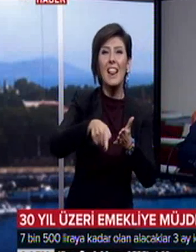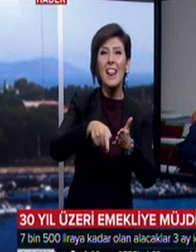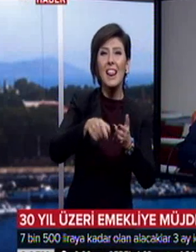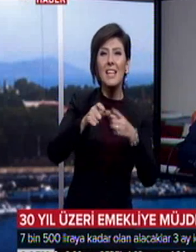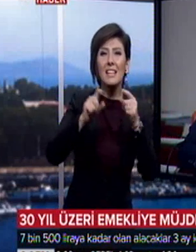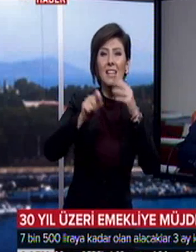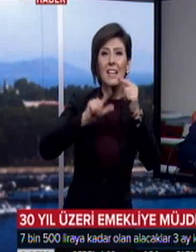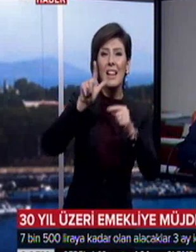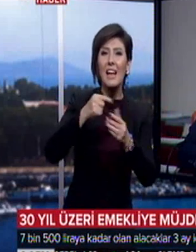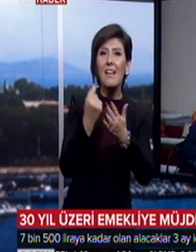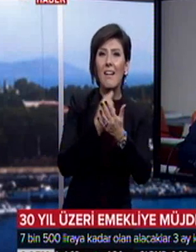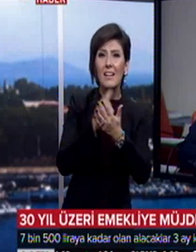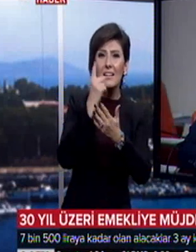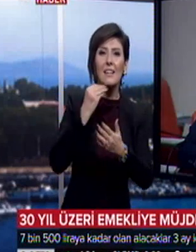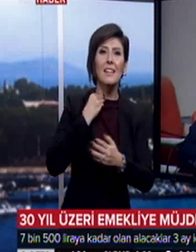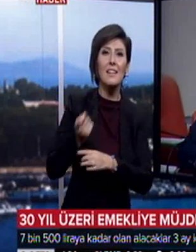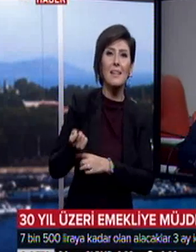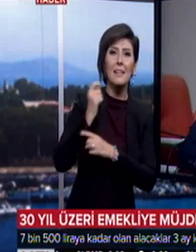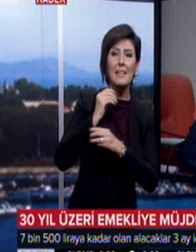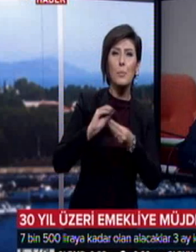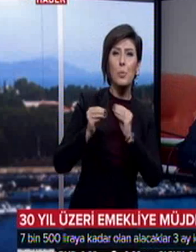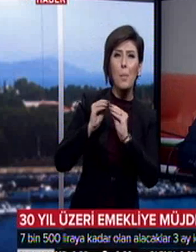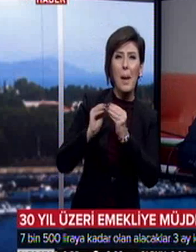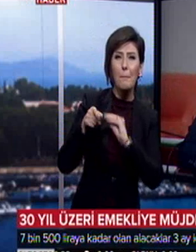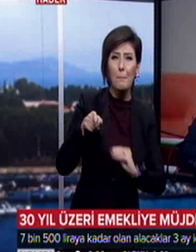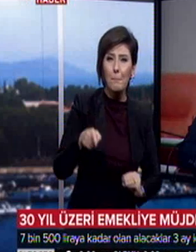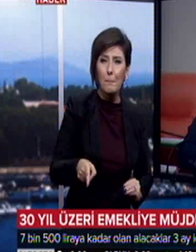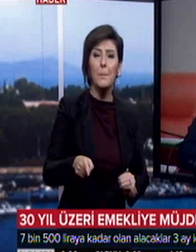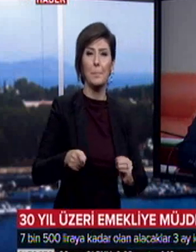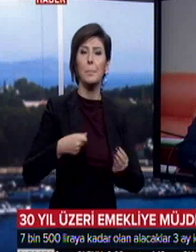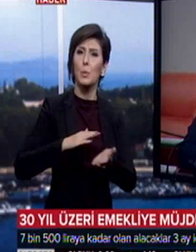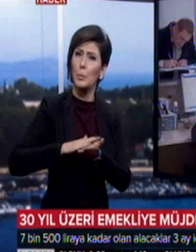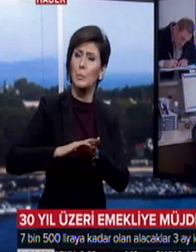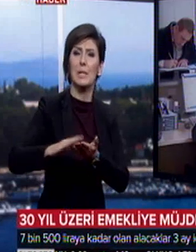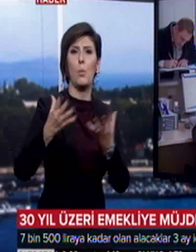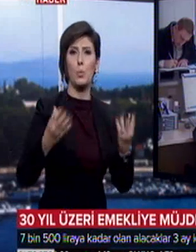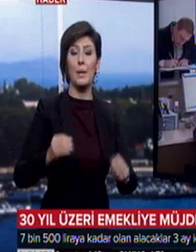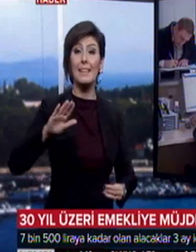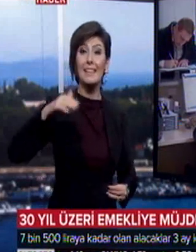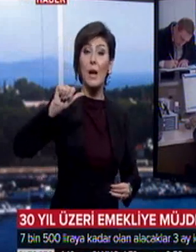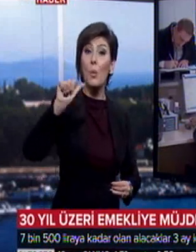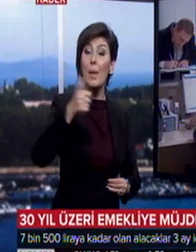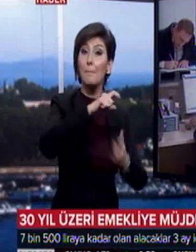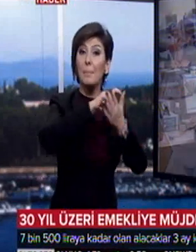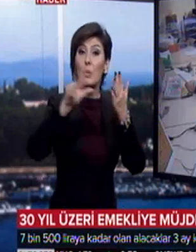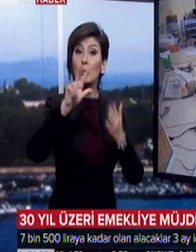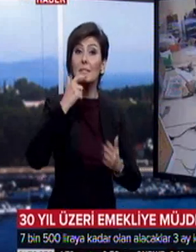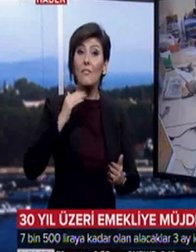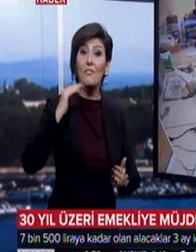krediye erişimdeki karşılaştıkları sorunları da aşabileceklerdir. Diğer önemli başlık ise 30 yıldan fazla çalışıp da